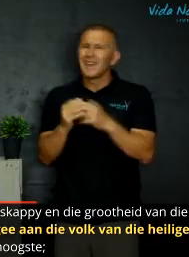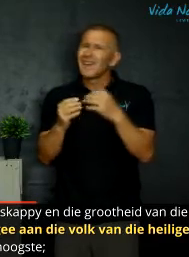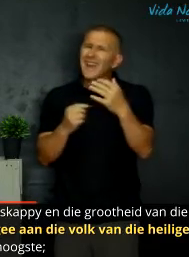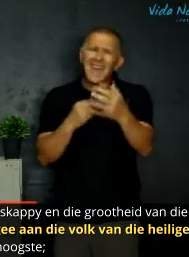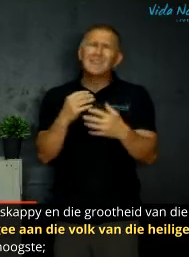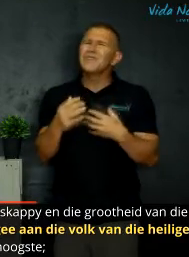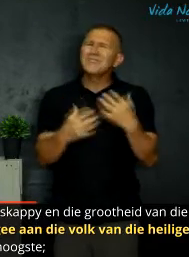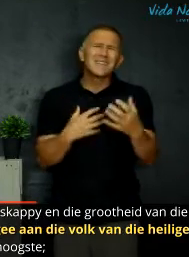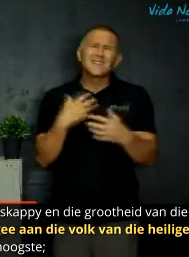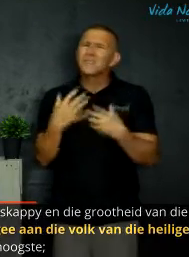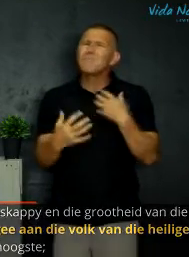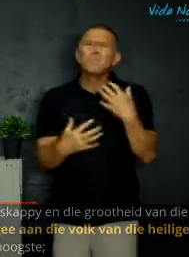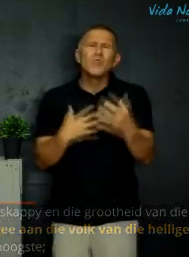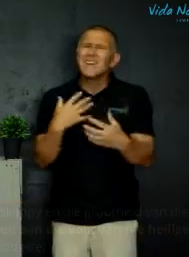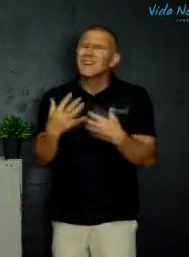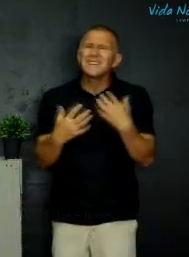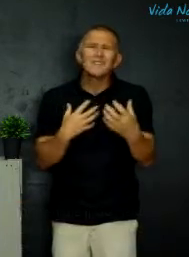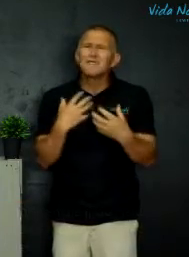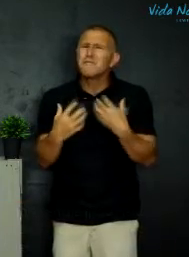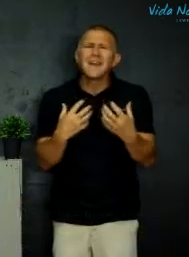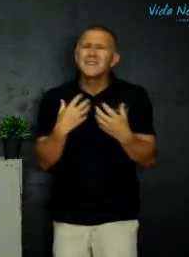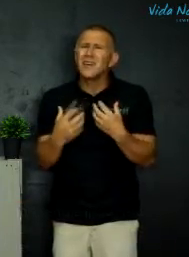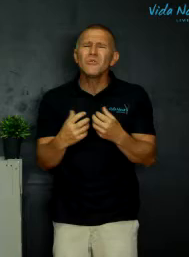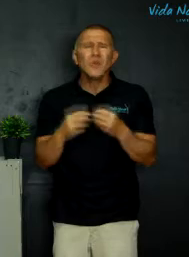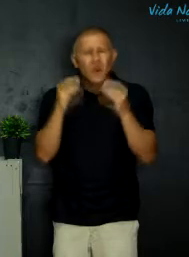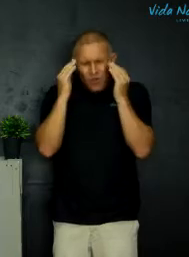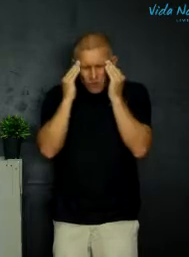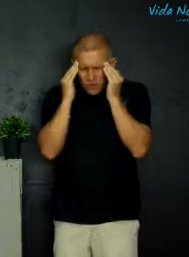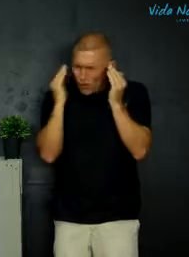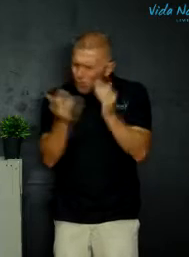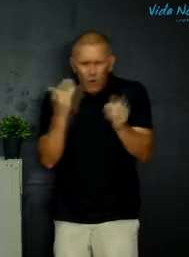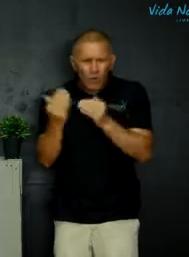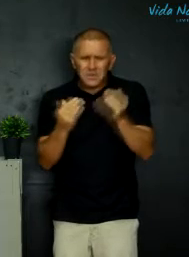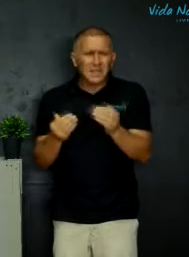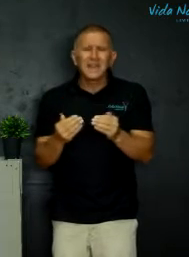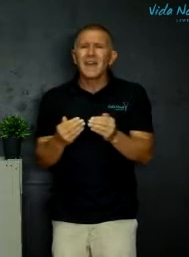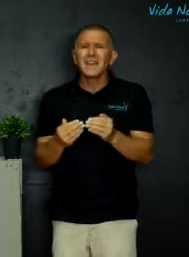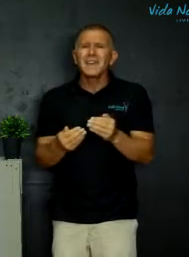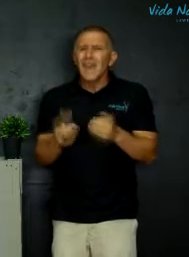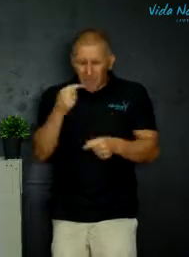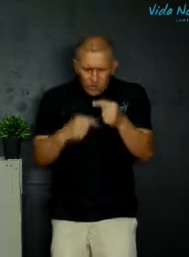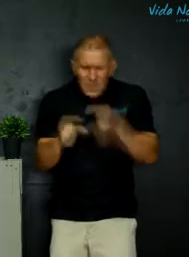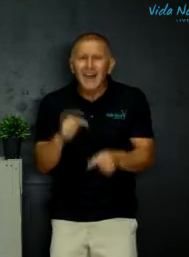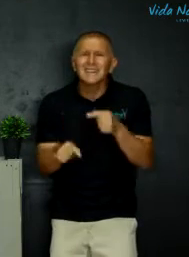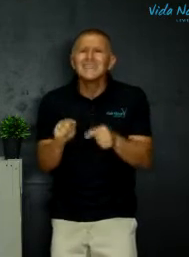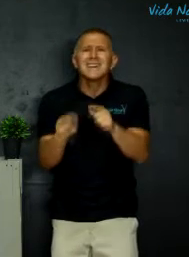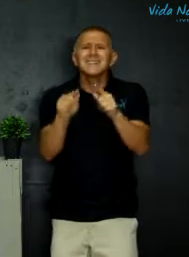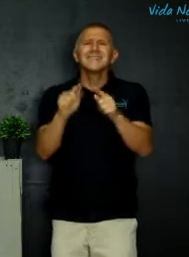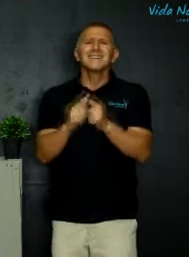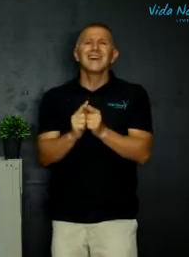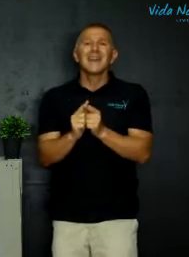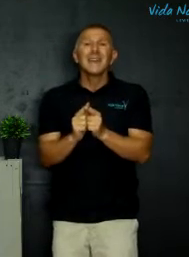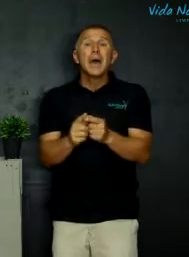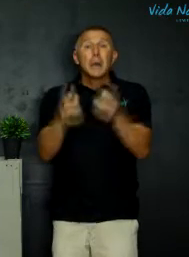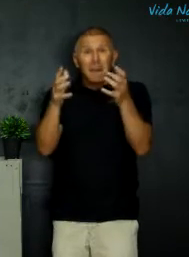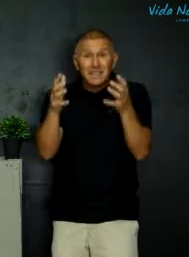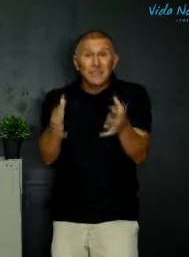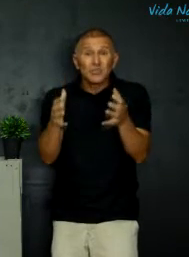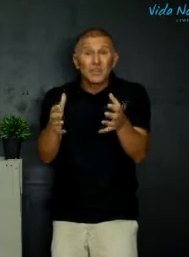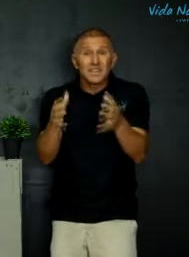En ek weet dit is een moeilike ding vir my en jou om ons koppe om te kry en ons harte in te kry maar dis hoe die